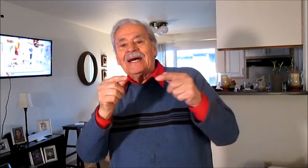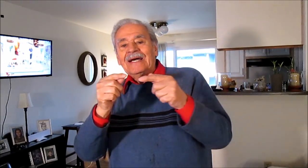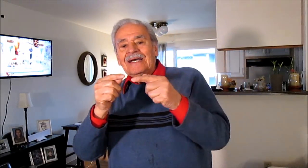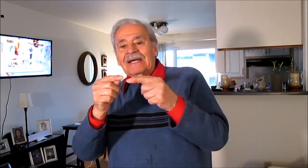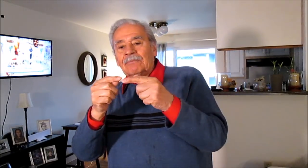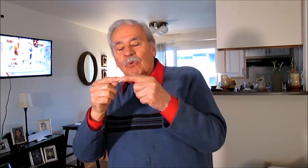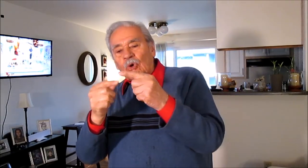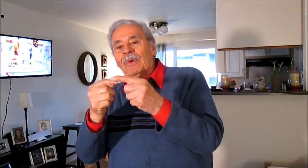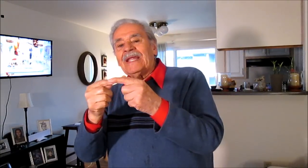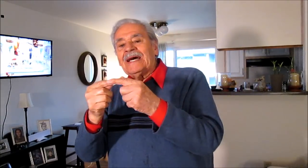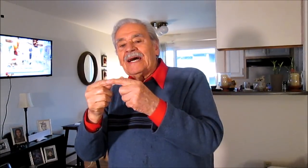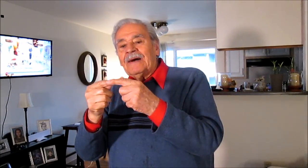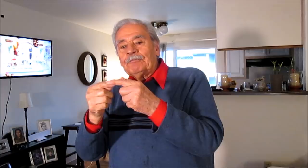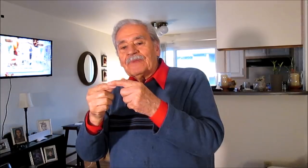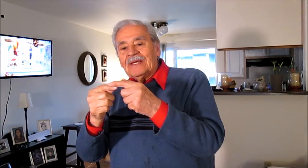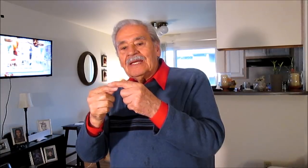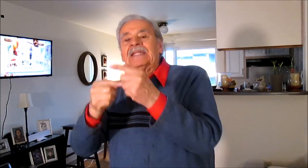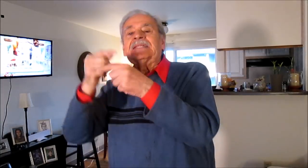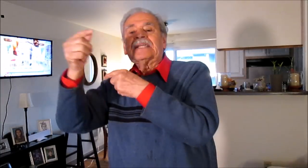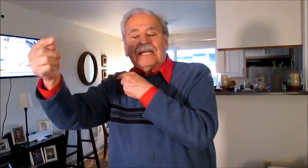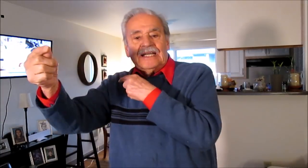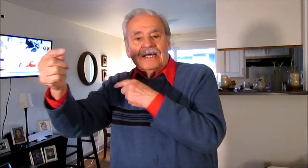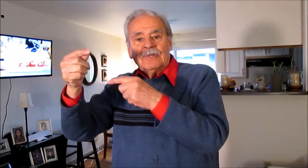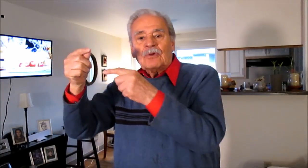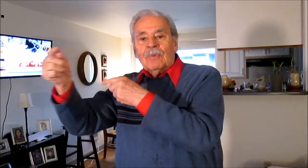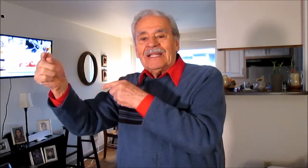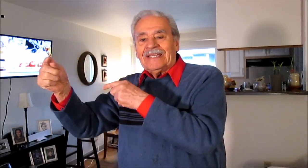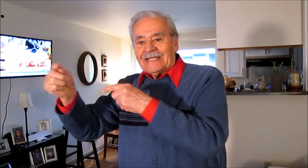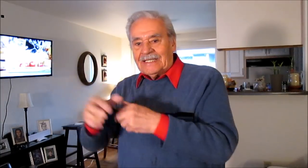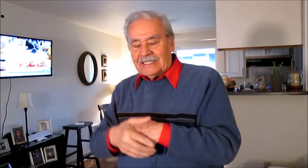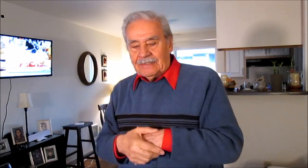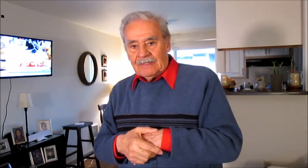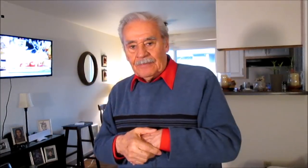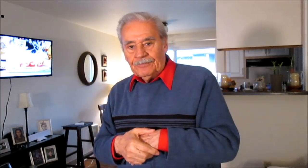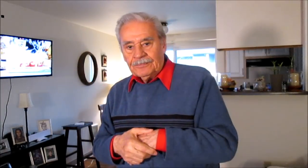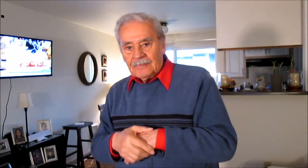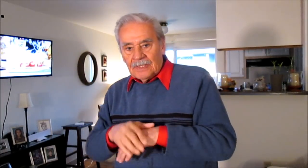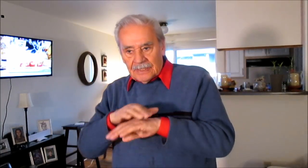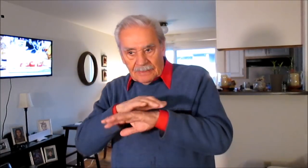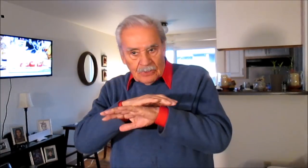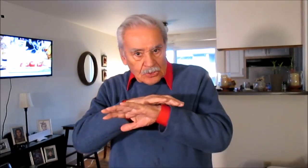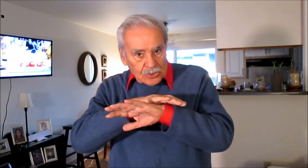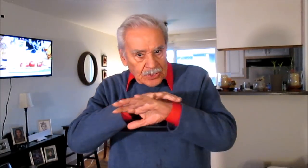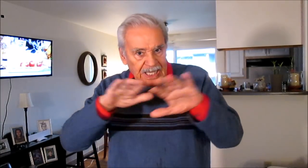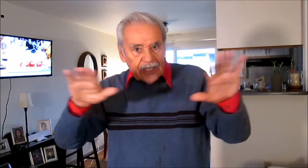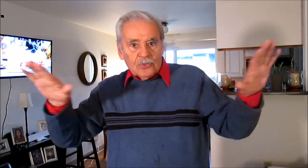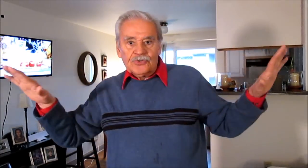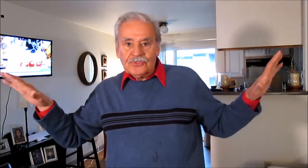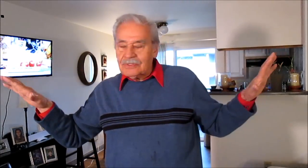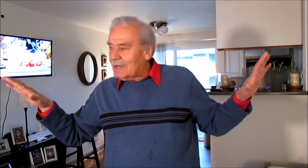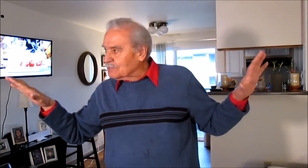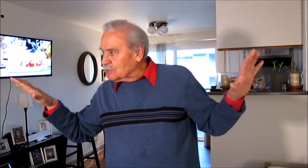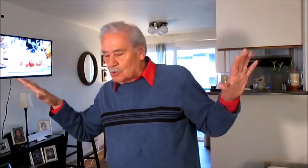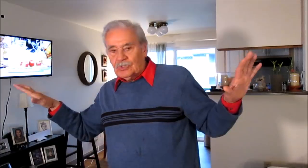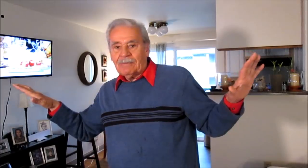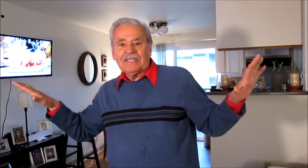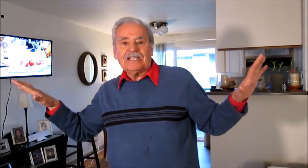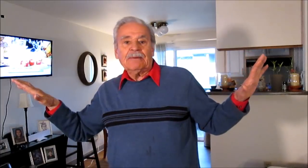volver a intercalar una nueva alternativa estamos rodeados absolutamente la